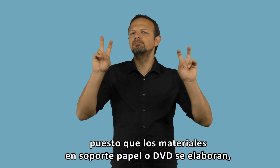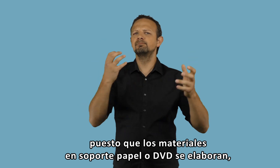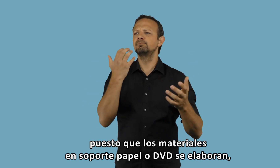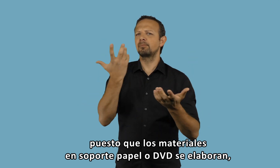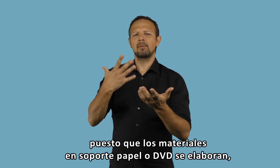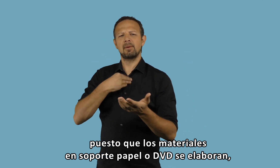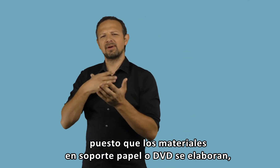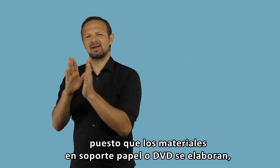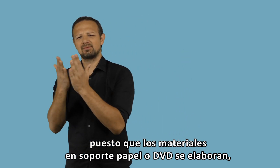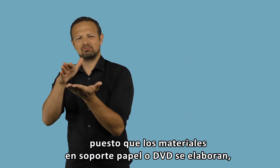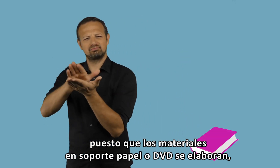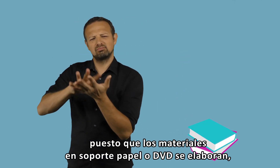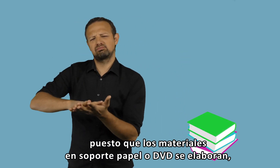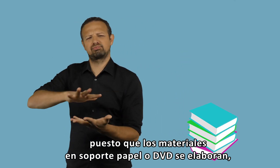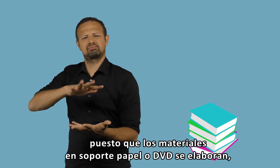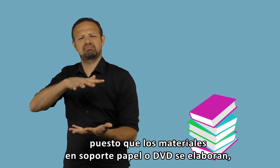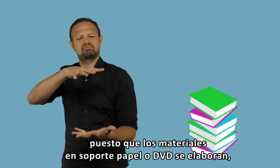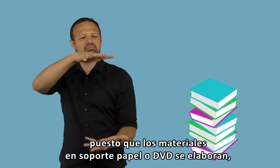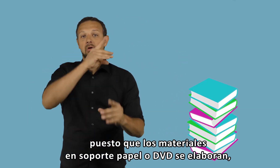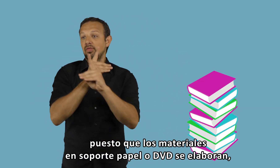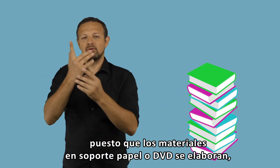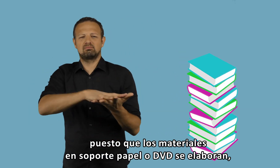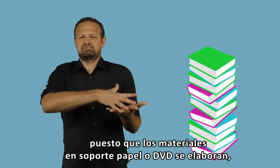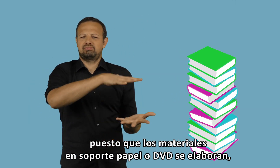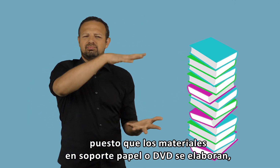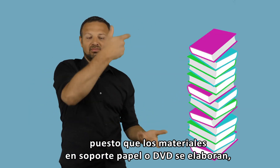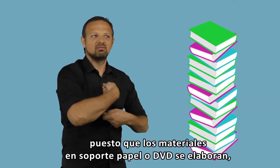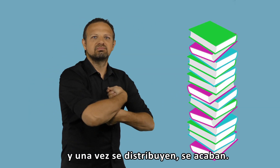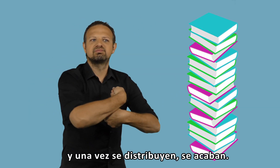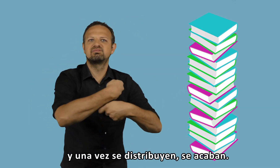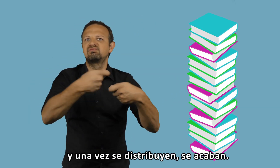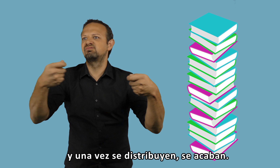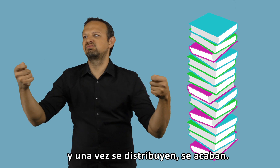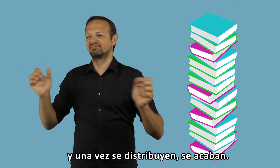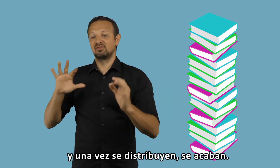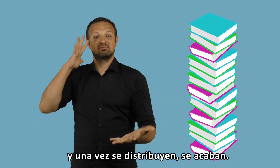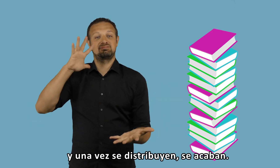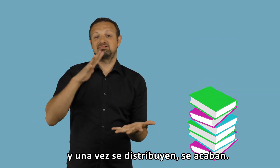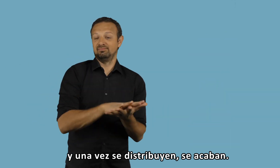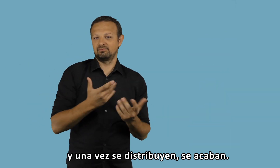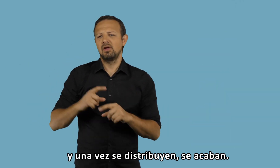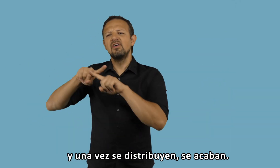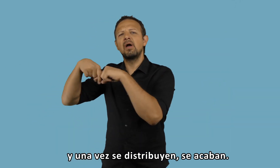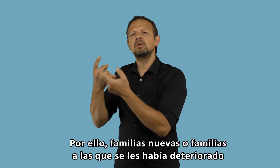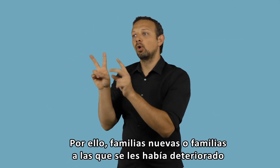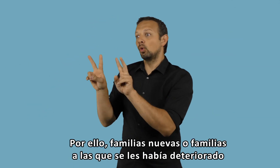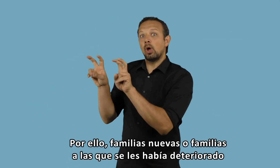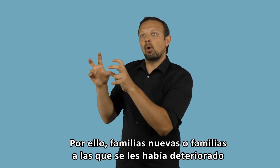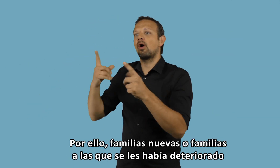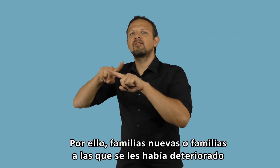papel o DVD se elaboran y una vez se distribuyen se acaban. Por